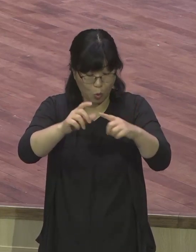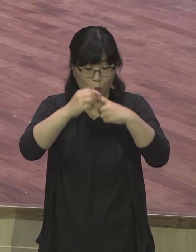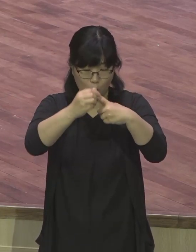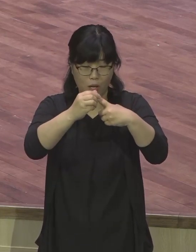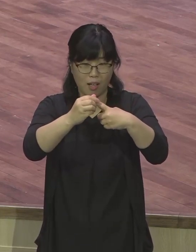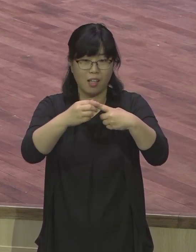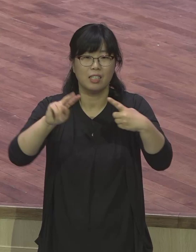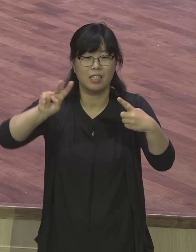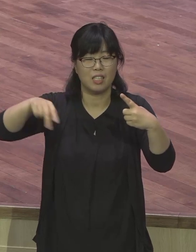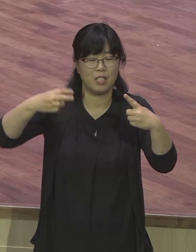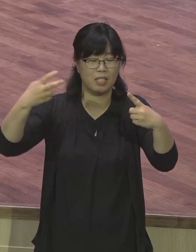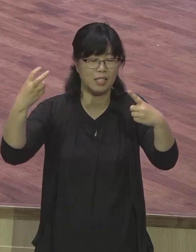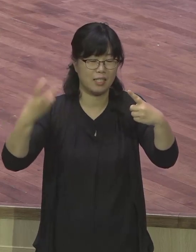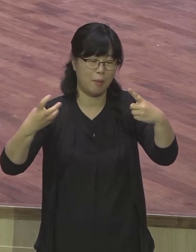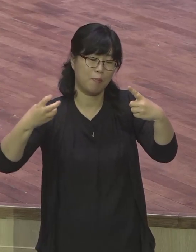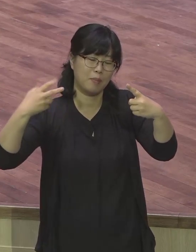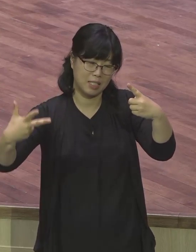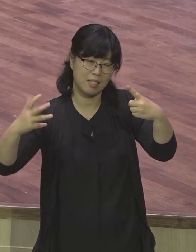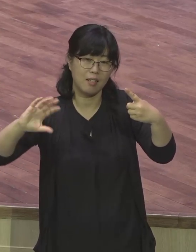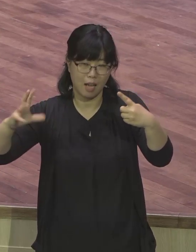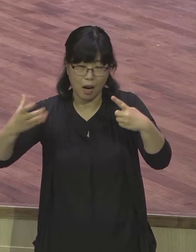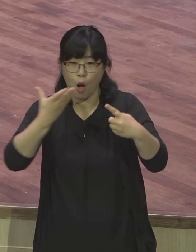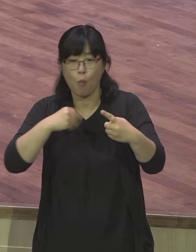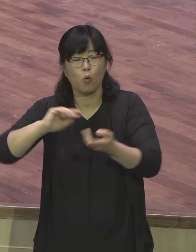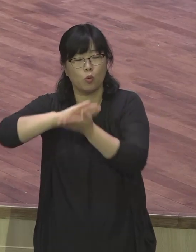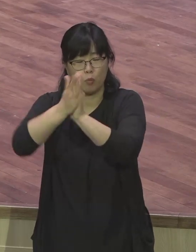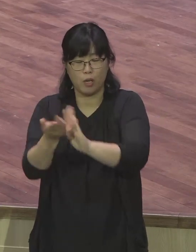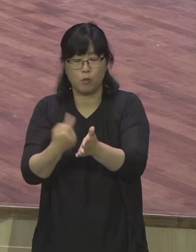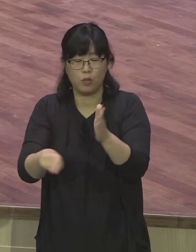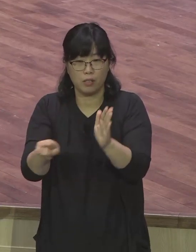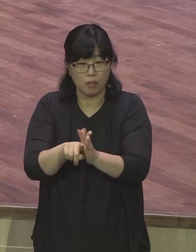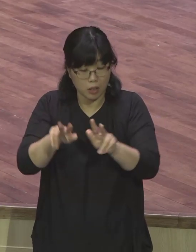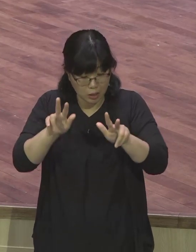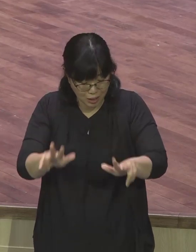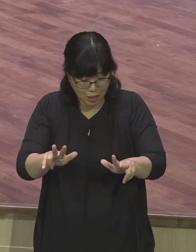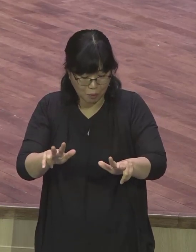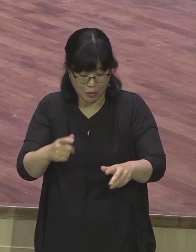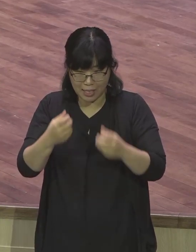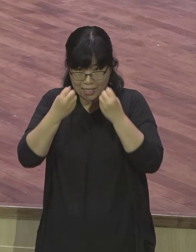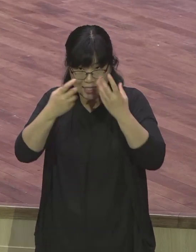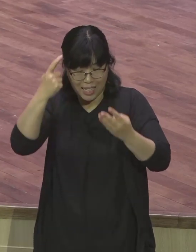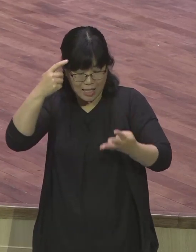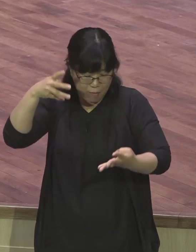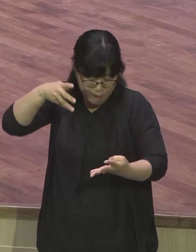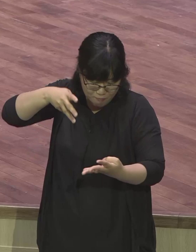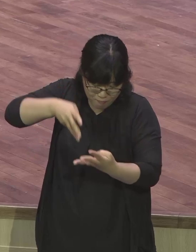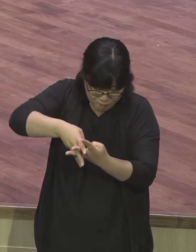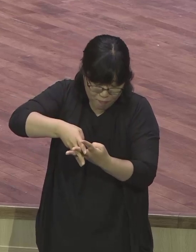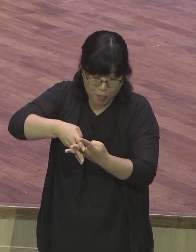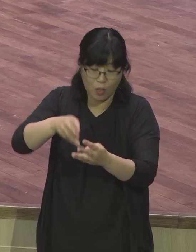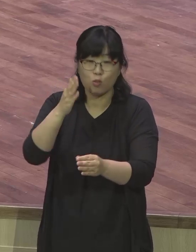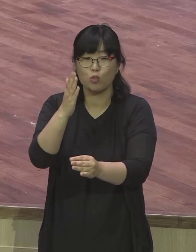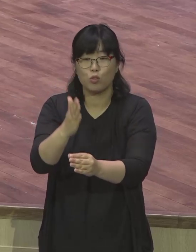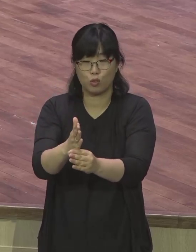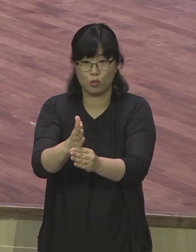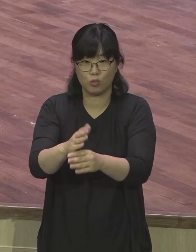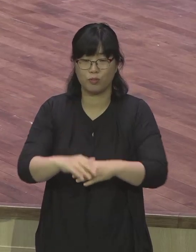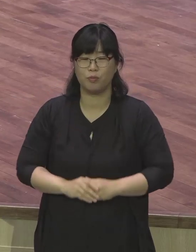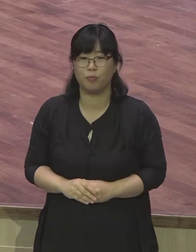오늘 본문 말씀에는 바울도 다메세계 예수를 믿는 사람들을 잡으러 가다가 부활하신